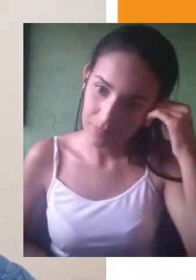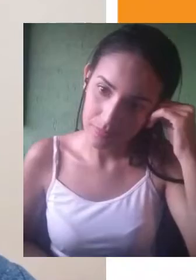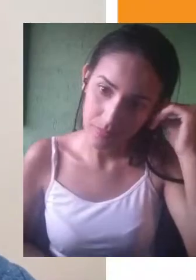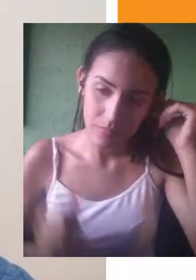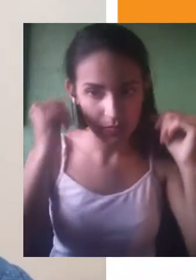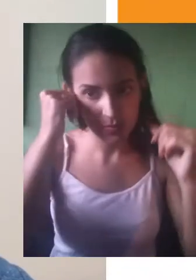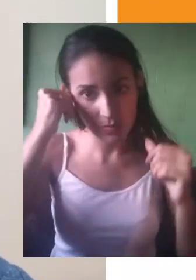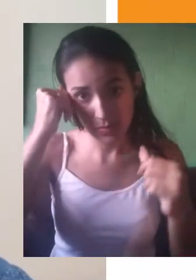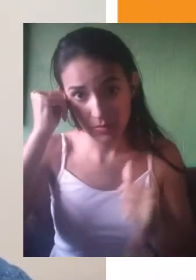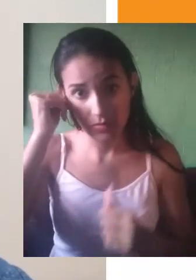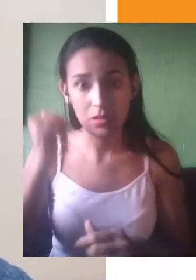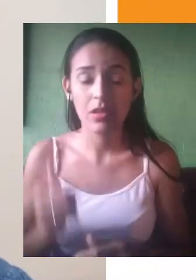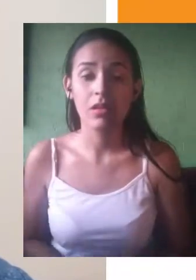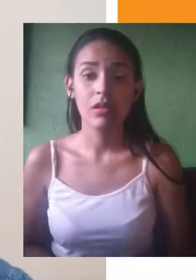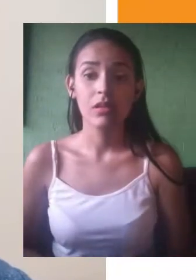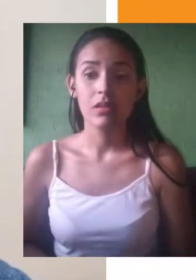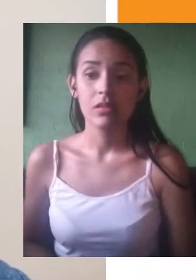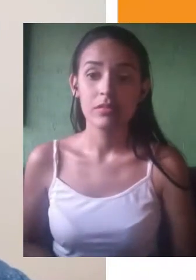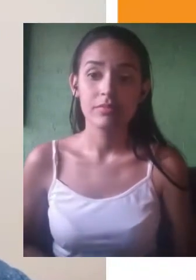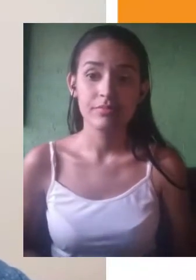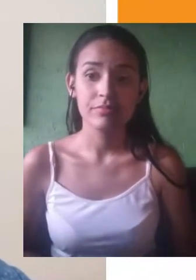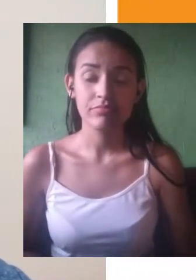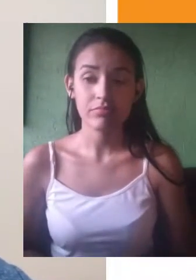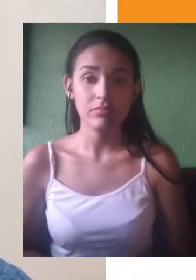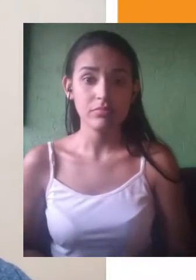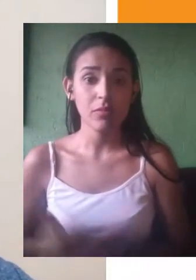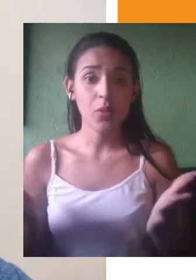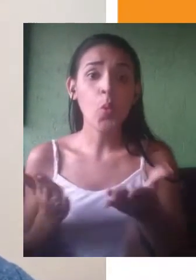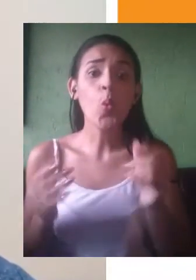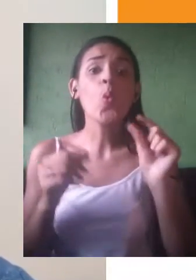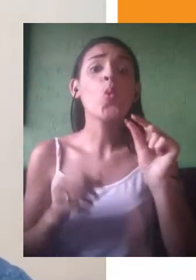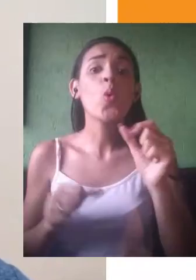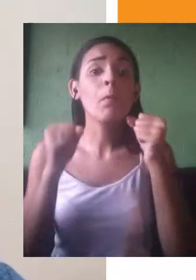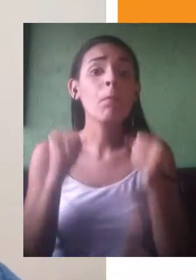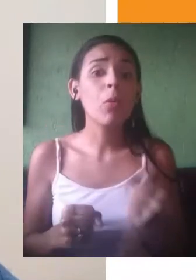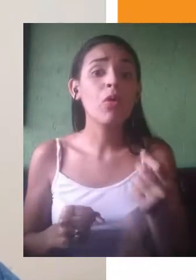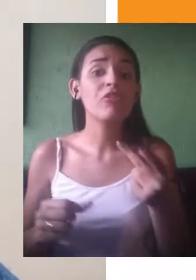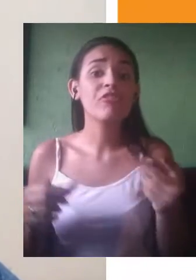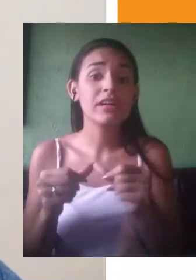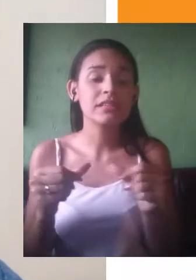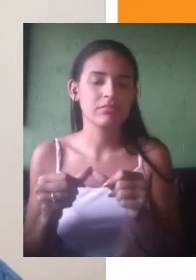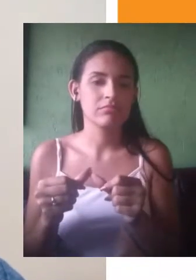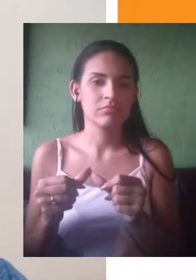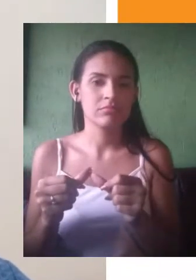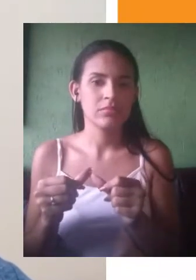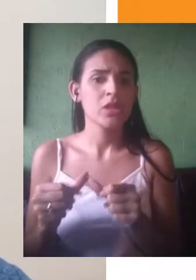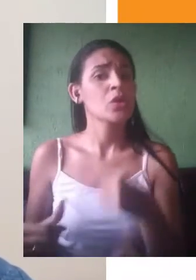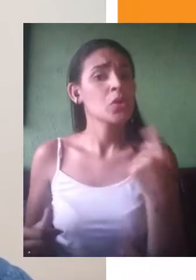pode fazer com os textos motivadores. Para que eles estão lá? Eles estão lá para serem lidos e interpretados. Para que a gente consiga